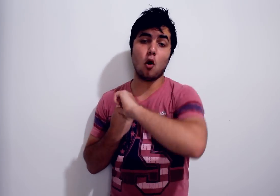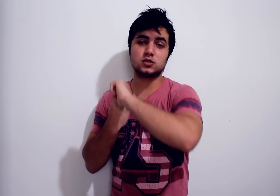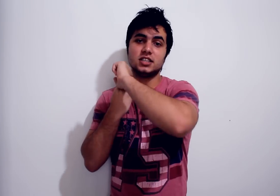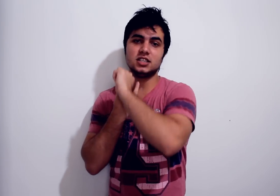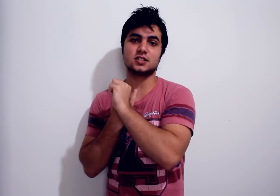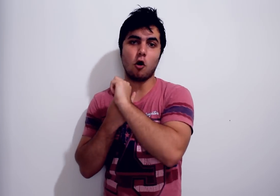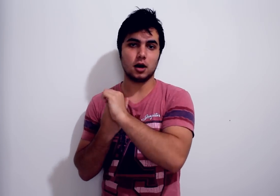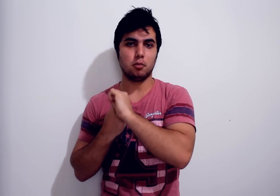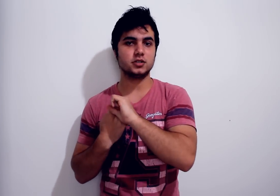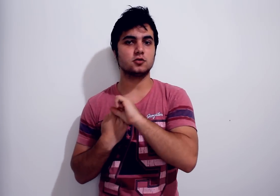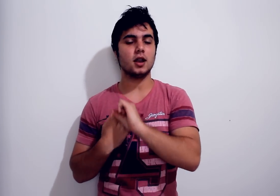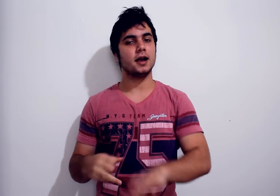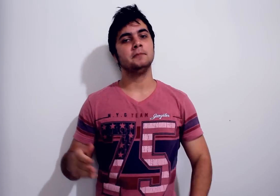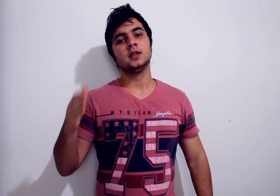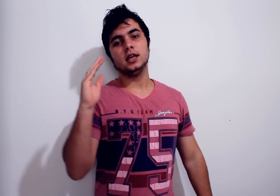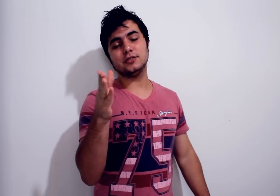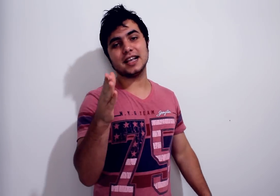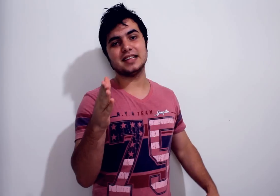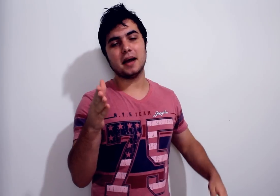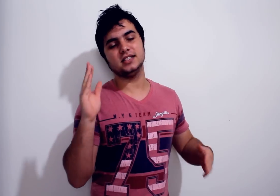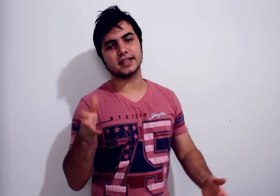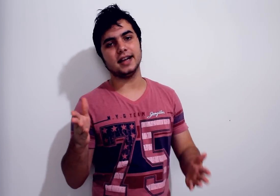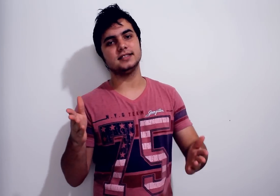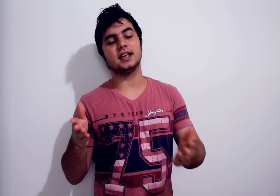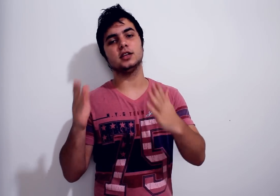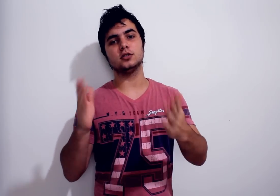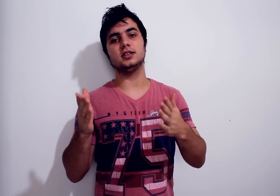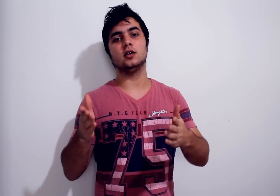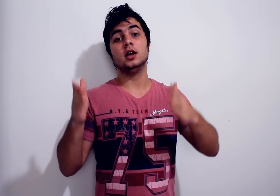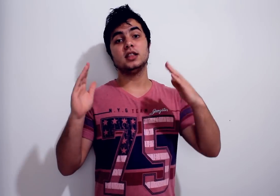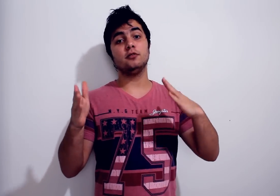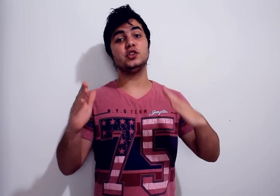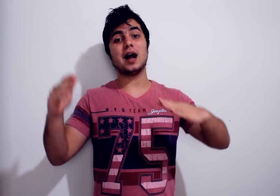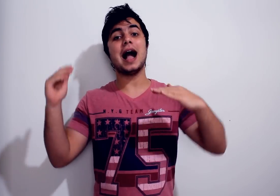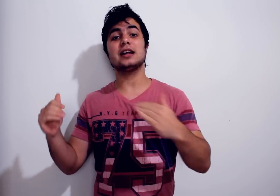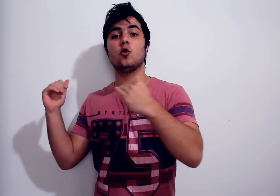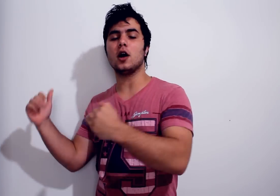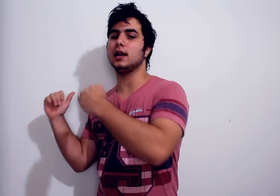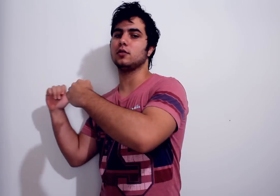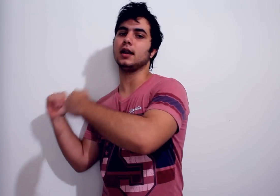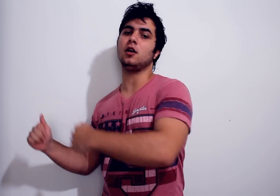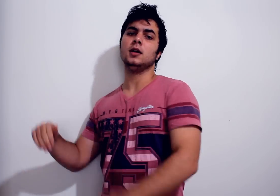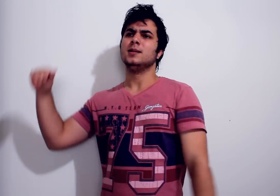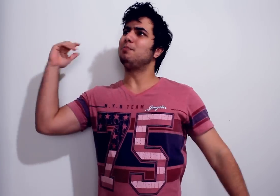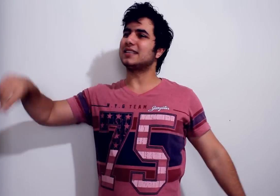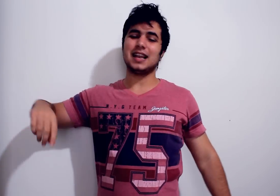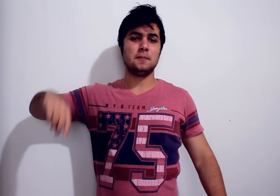bolsa de escola, bolsa escolar E se você quiser mais detalhes, né, que nem eu tô dizendo Tem um vídeo agora lá no canal Passa lá